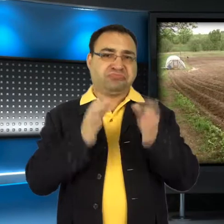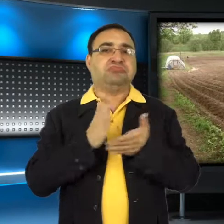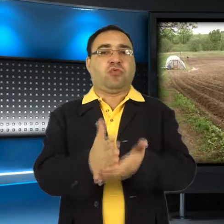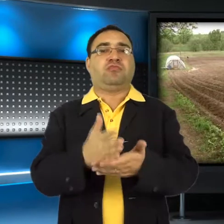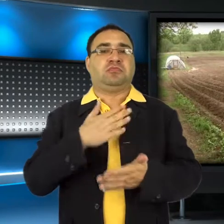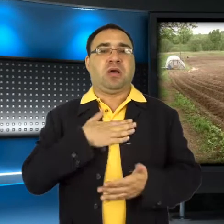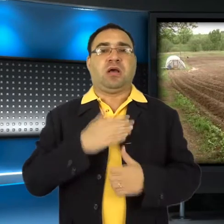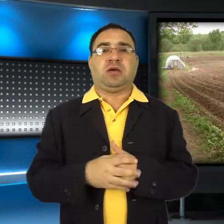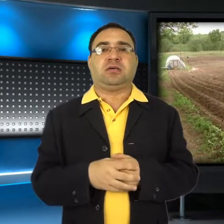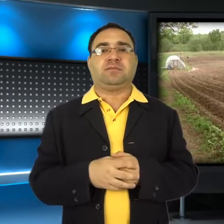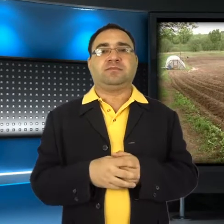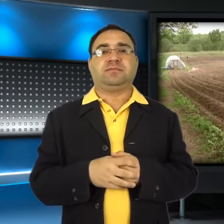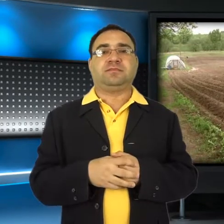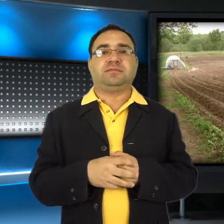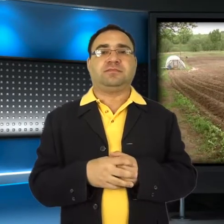się tam pomoże.